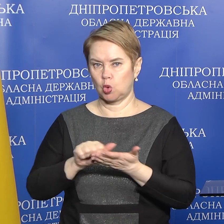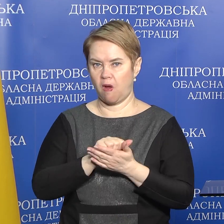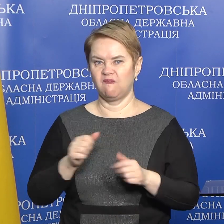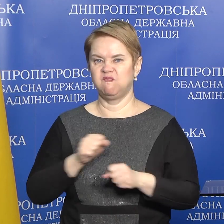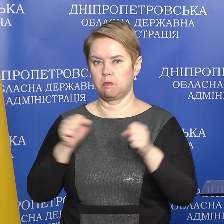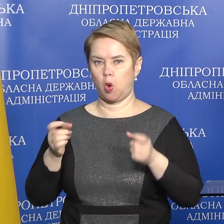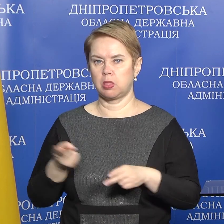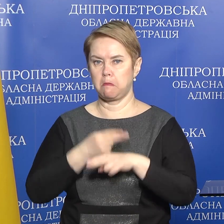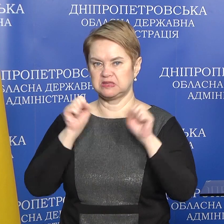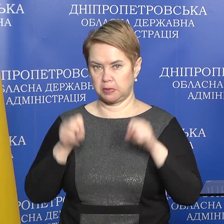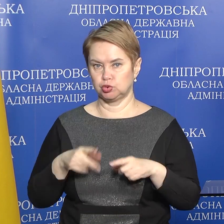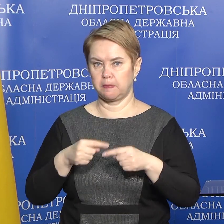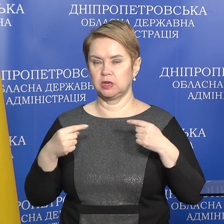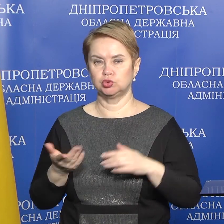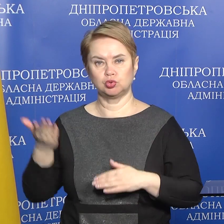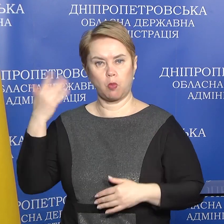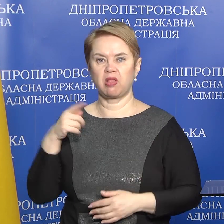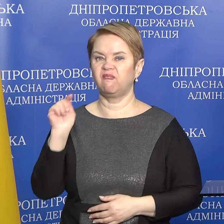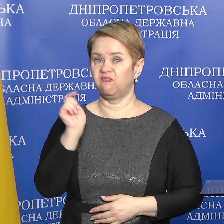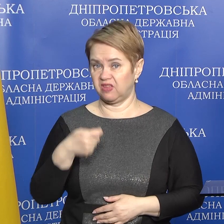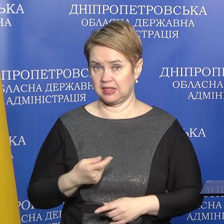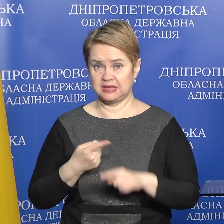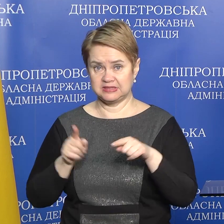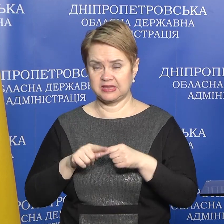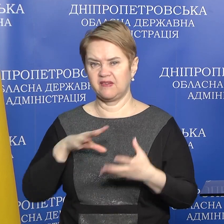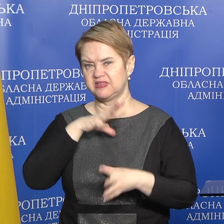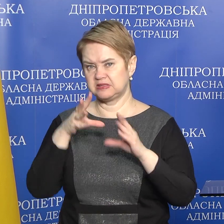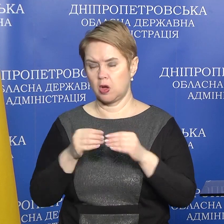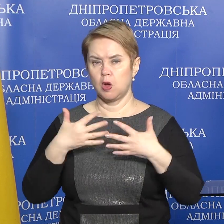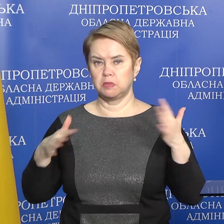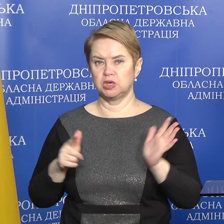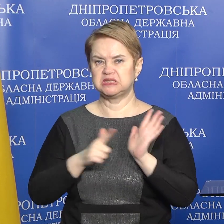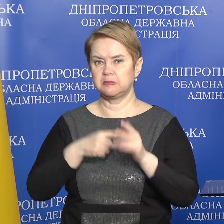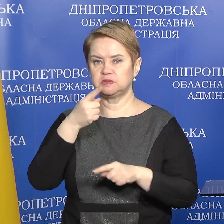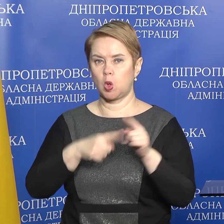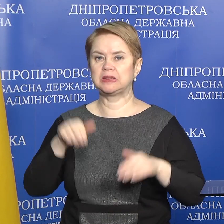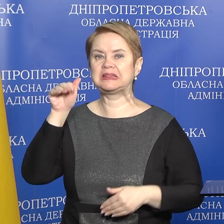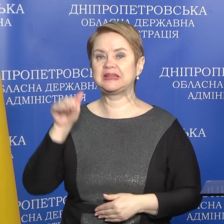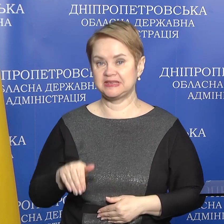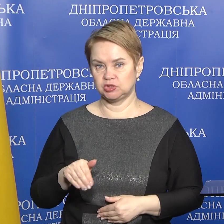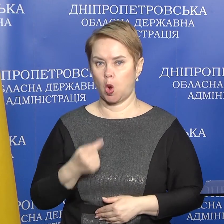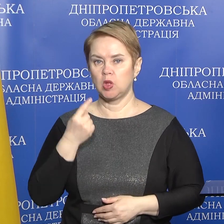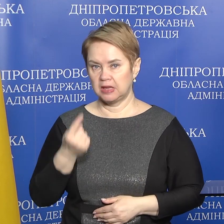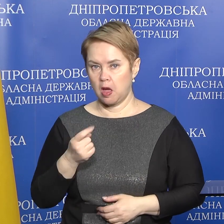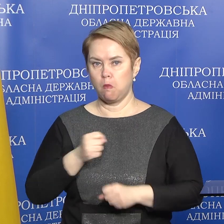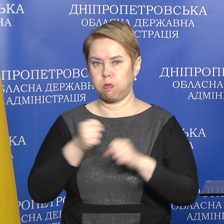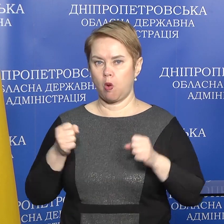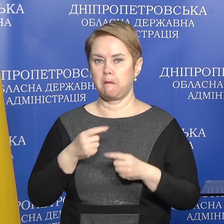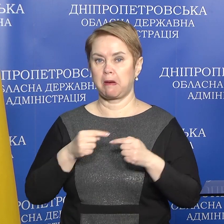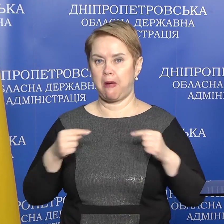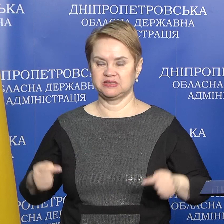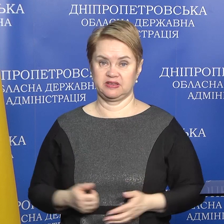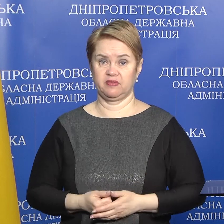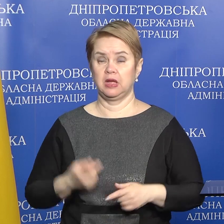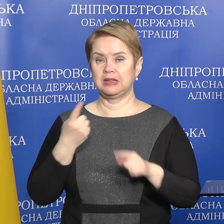вибухонебезпечних предметів часів минулих війн. Це загалом більше 7,5 тисяч одиниць боєприпасів.